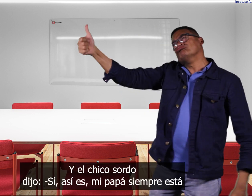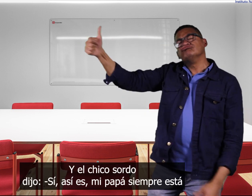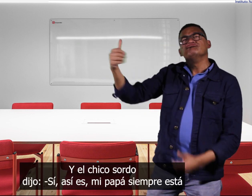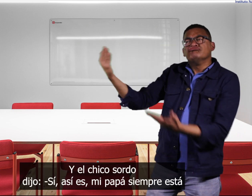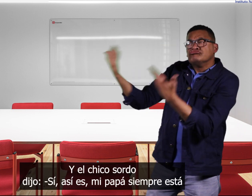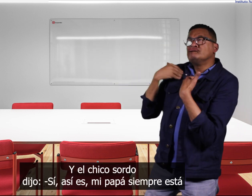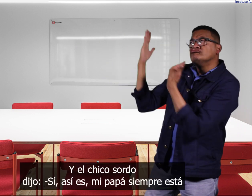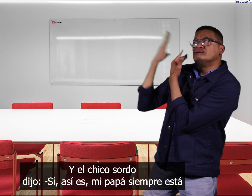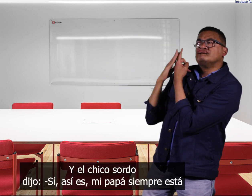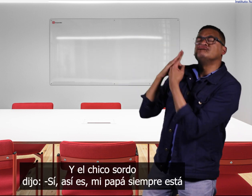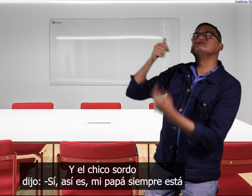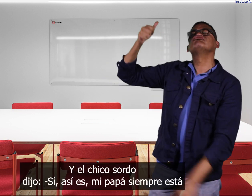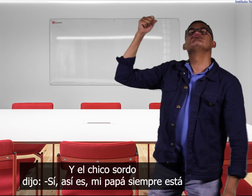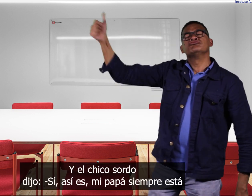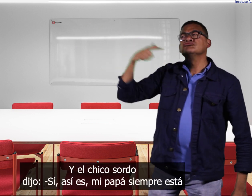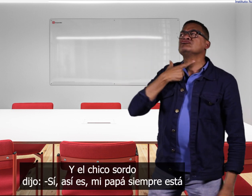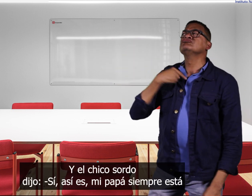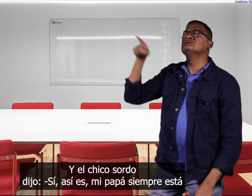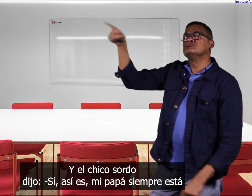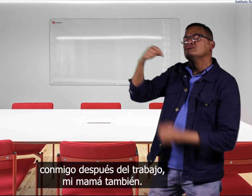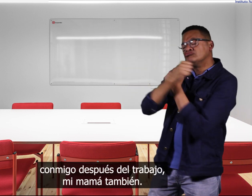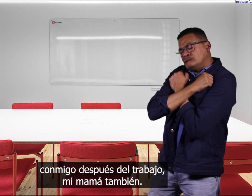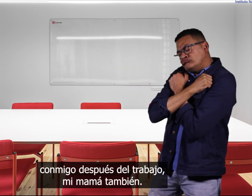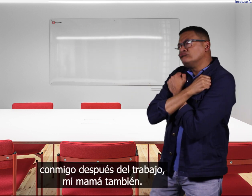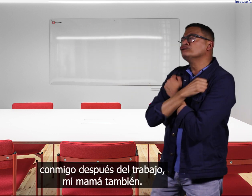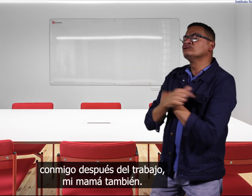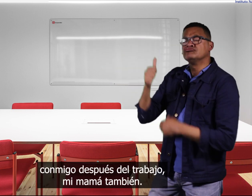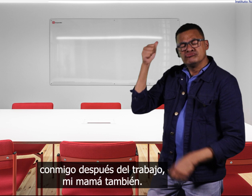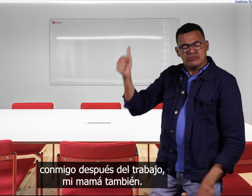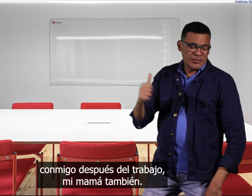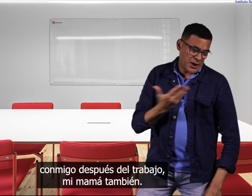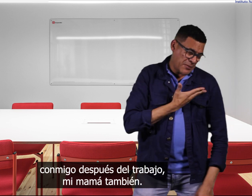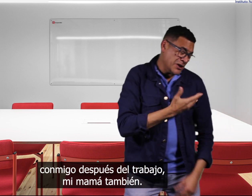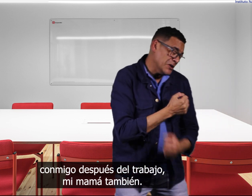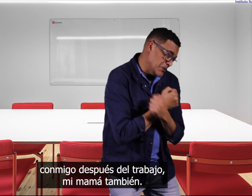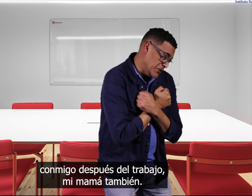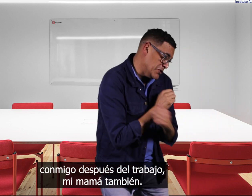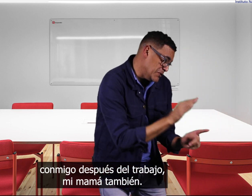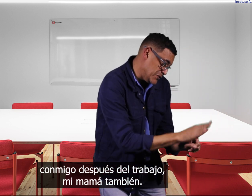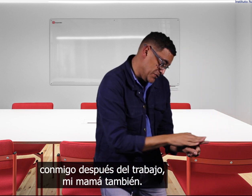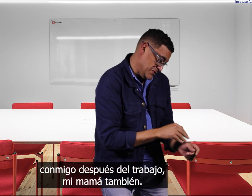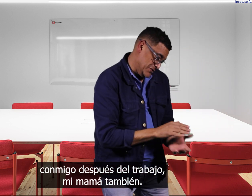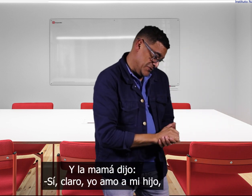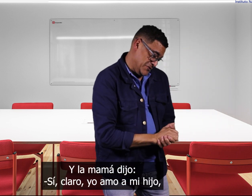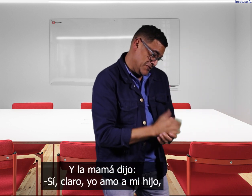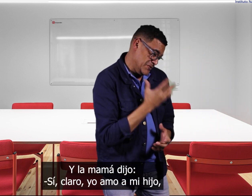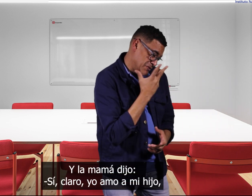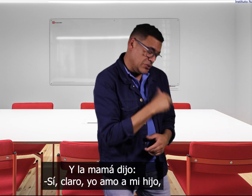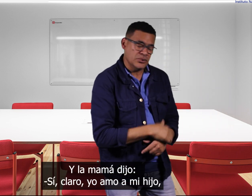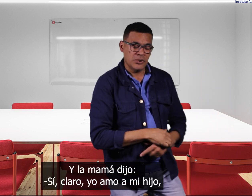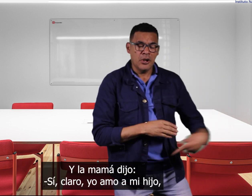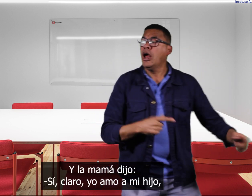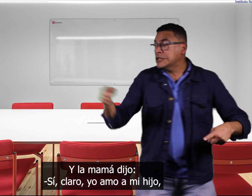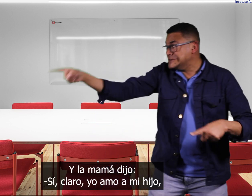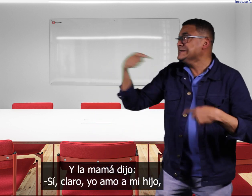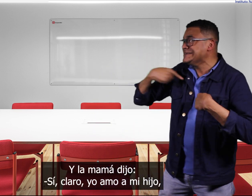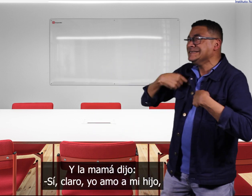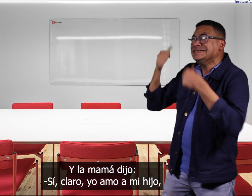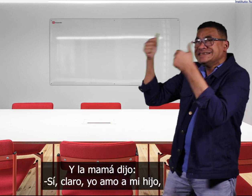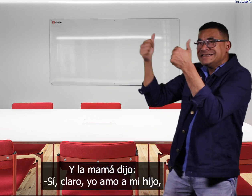chico sordo dijo sí así es mi papá siempre está conmigo después del trabajo mi mamá también y la mamá dijo sí claro yo amo a mi